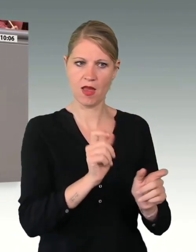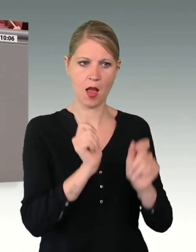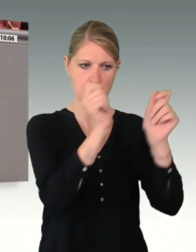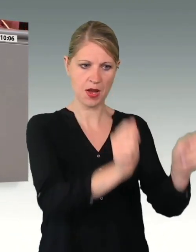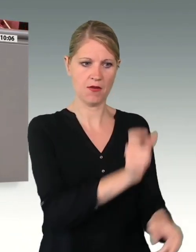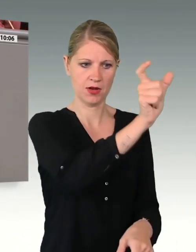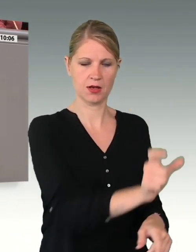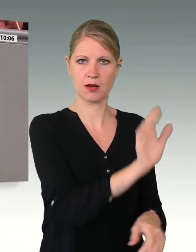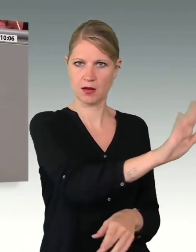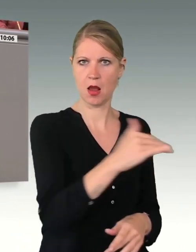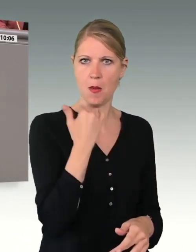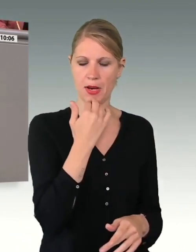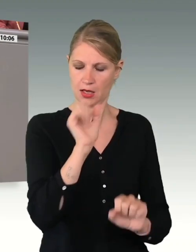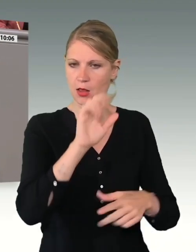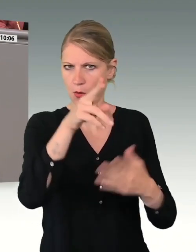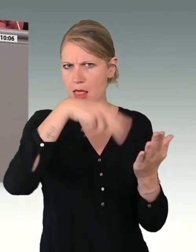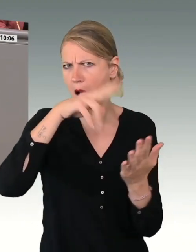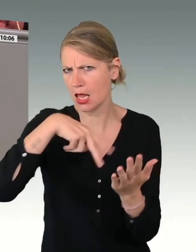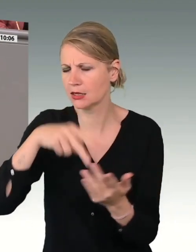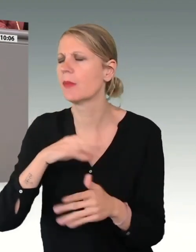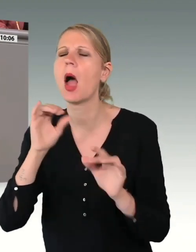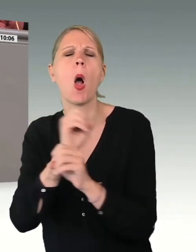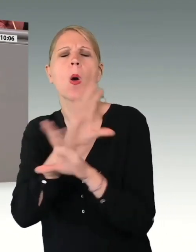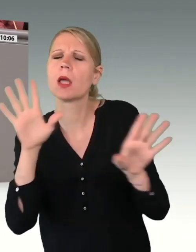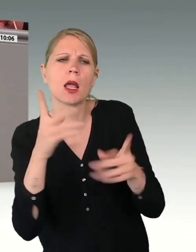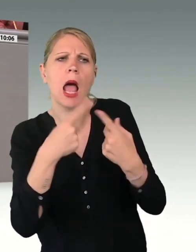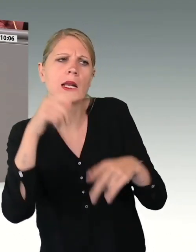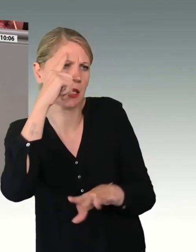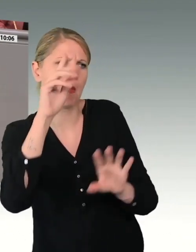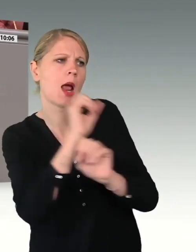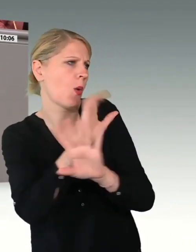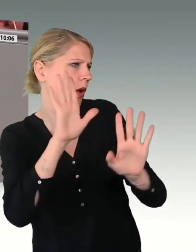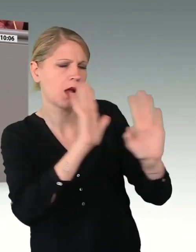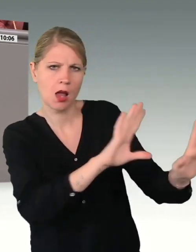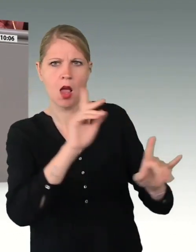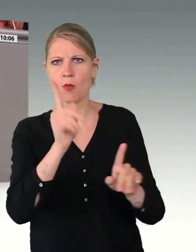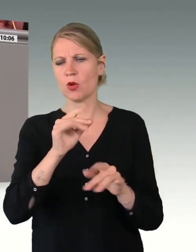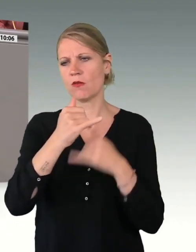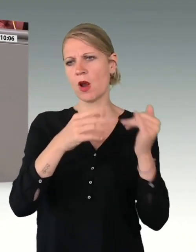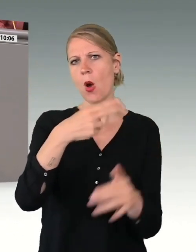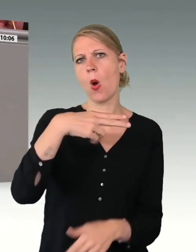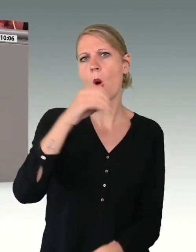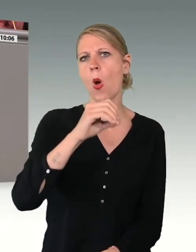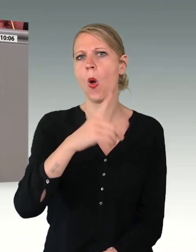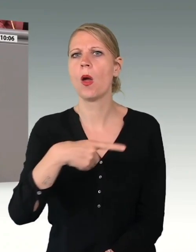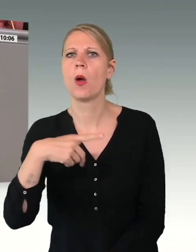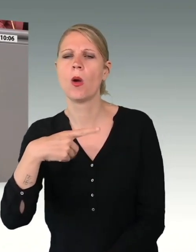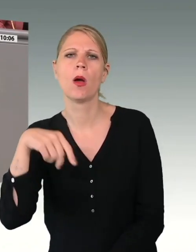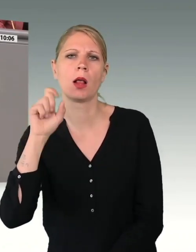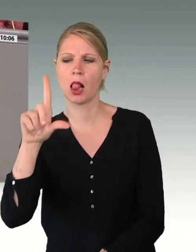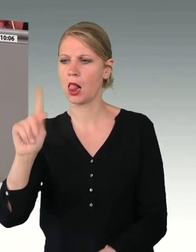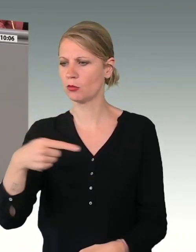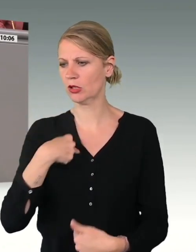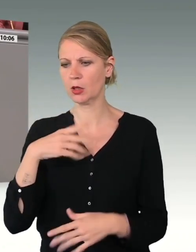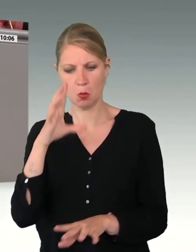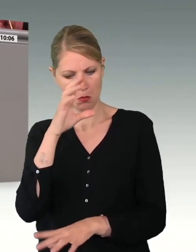das soll anders gemeint gewesen sein. Das muss Frau Högl, das muss ich, das muss der Rest der Bevölkerung hier zur